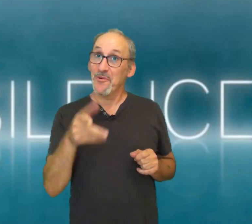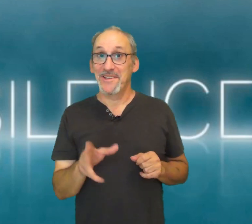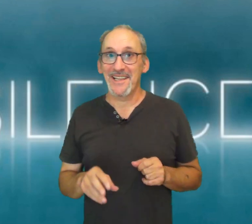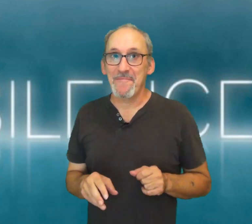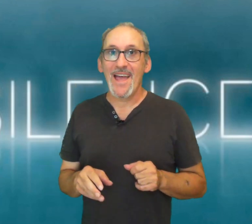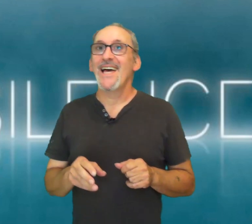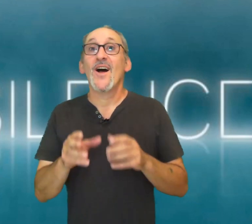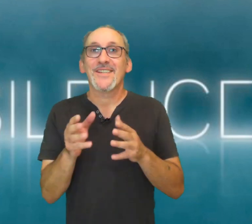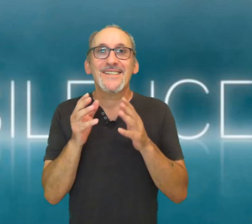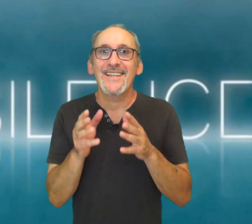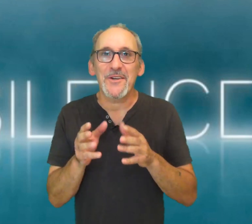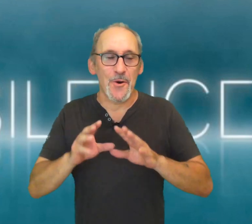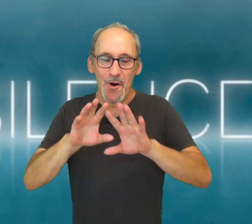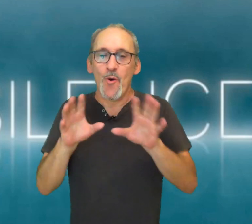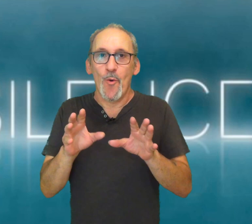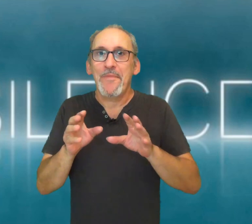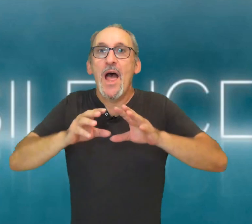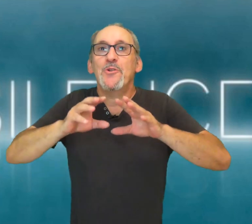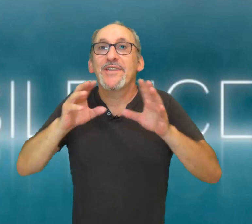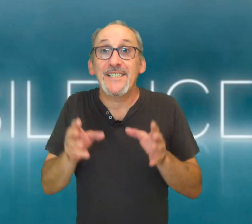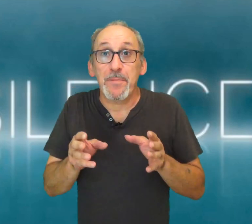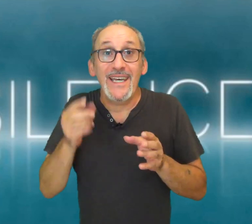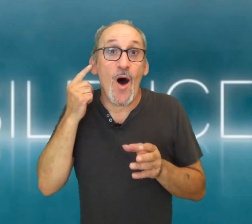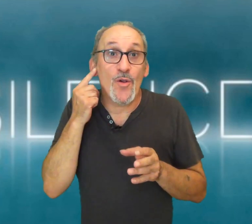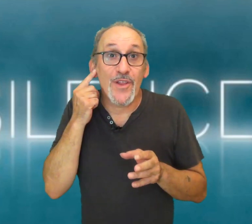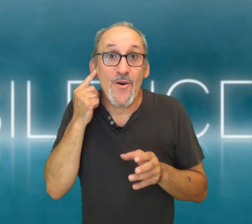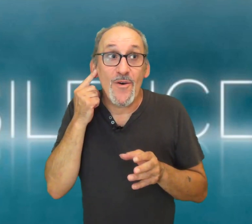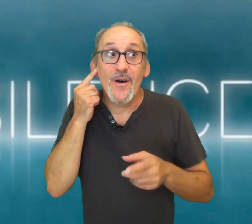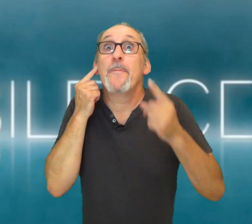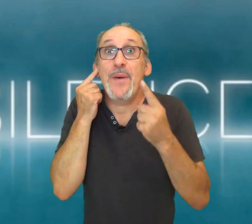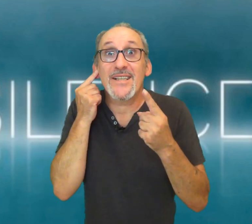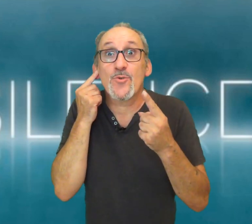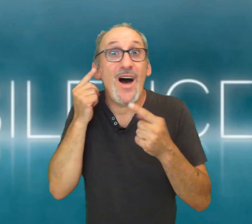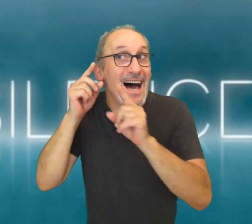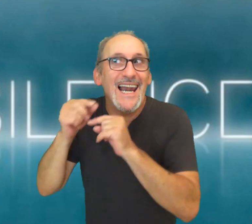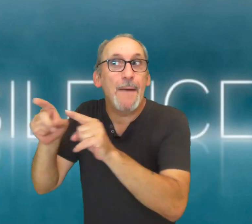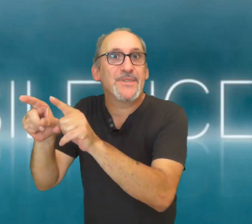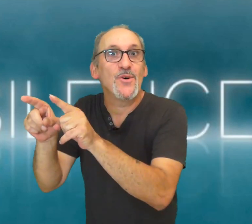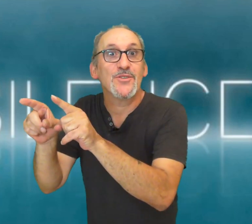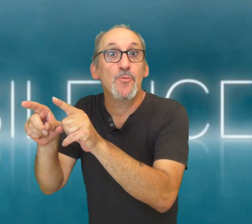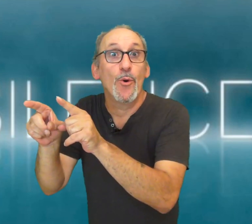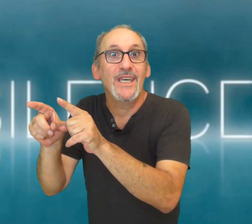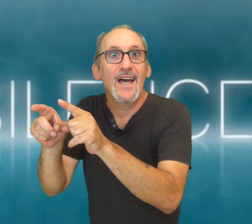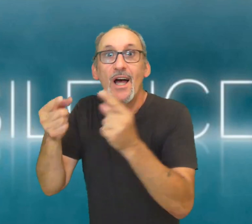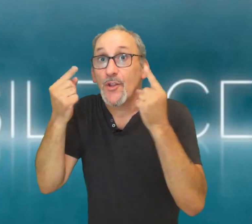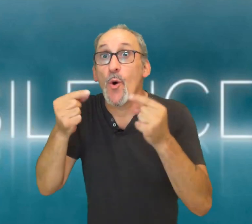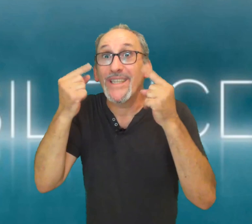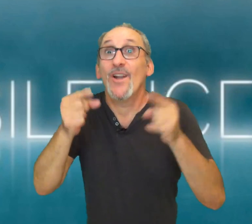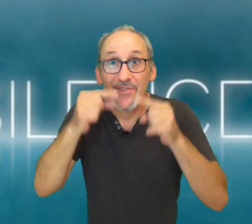qu'il faut une tête là. C'est-à-dire que, en gros, notre esprit entend, perçoit l'absence de bruit. Donc il